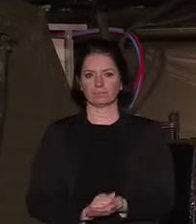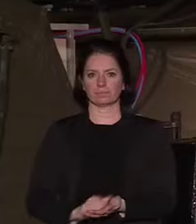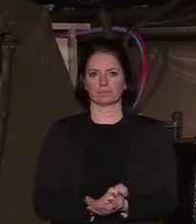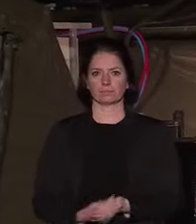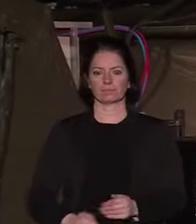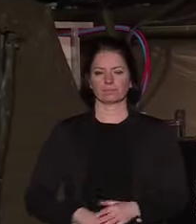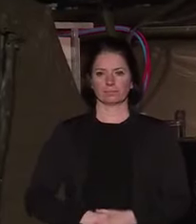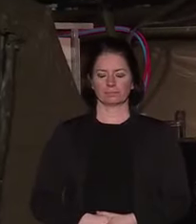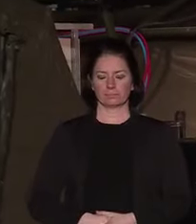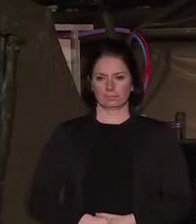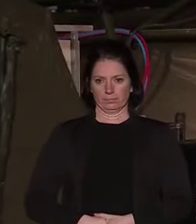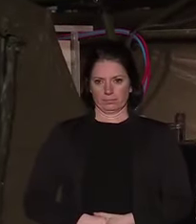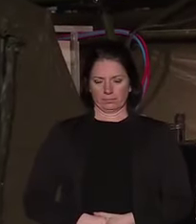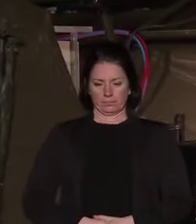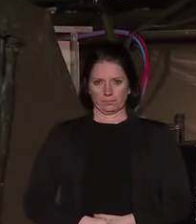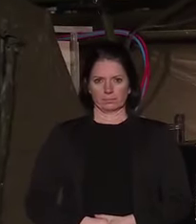Bien,